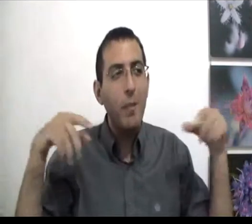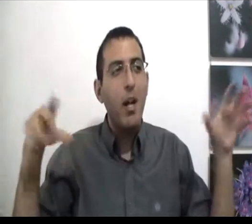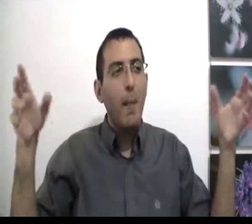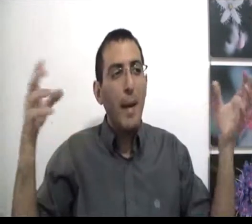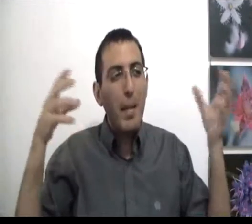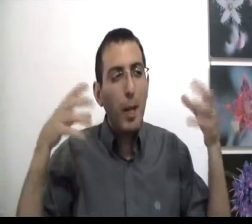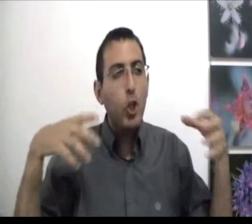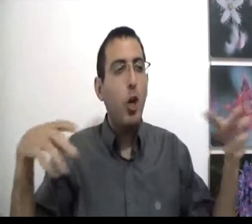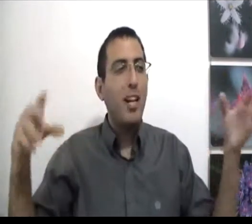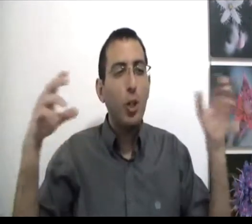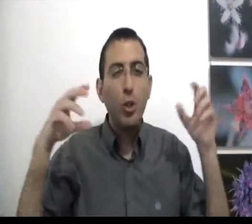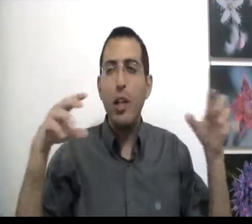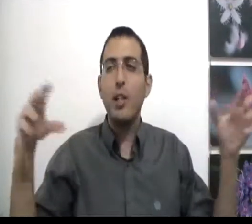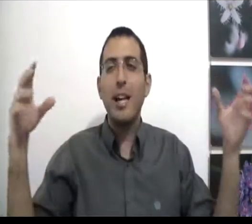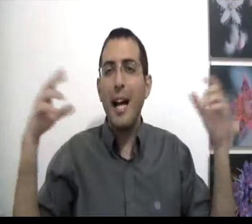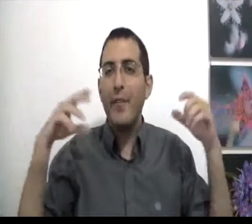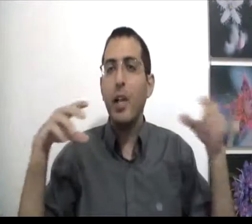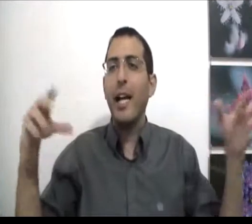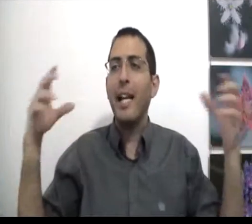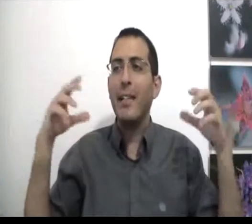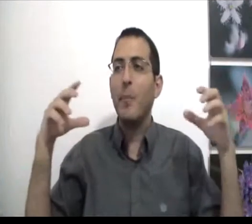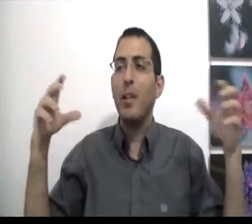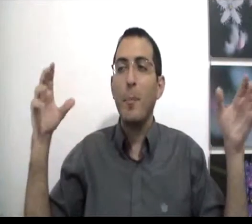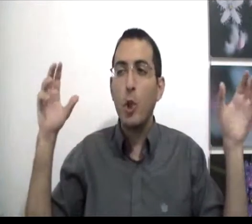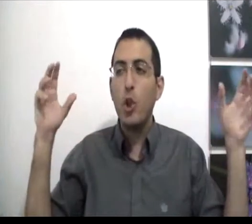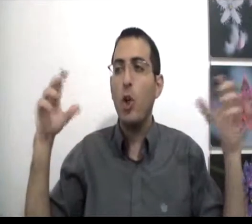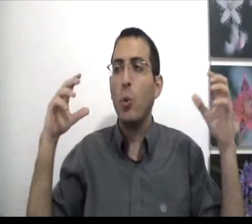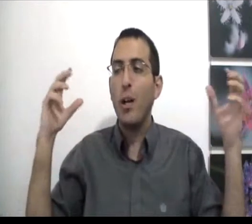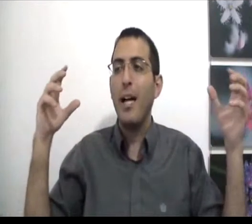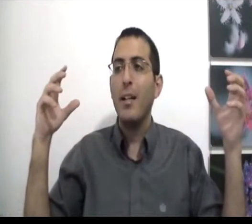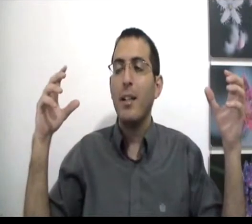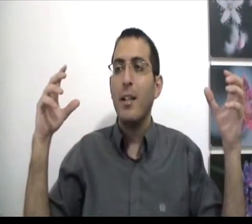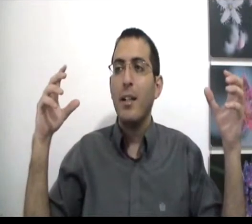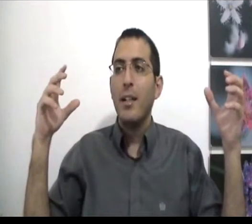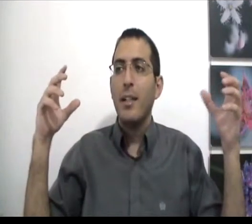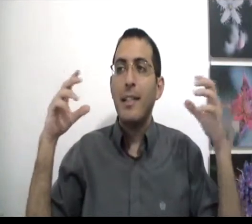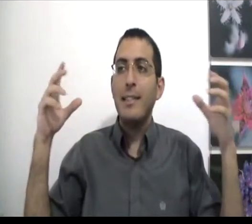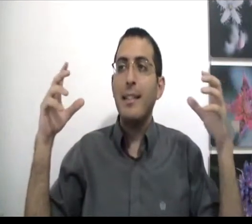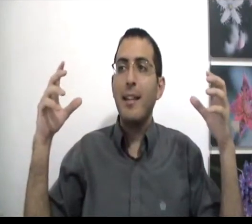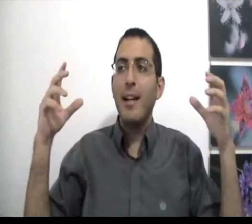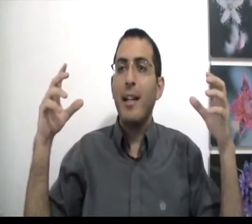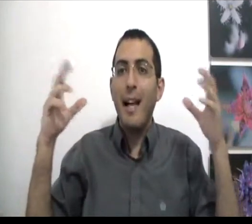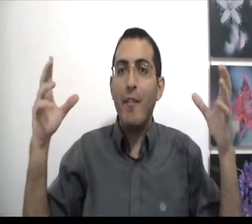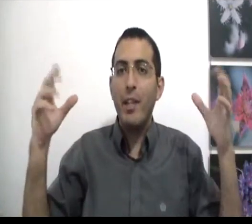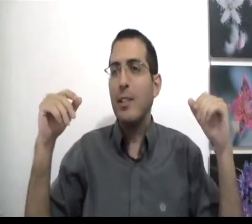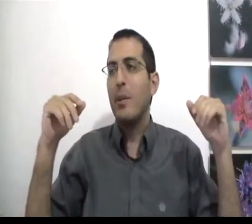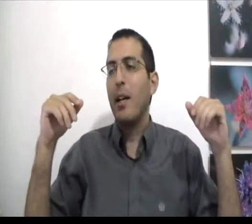האם בכל הכוח שלך האפשרי עליה דמות האם בכל כולך ניסית להבין את עצמך